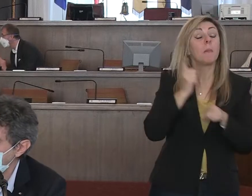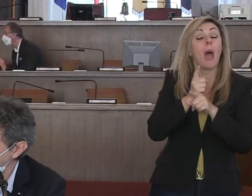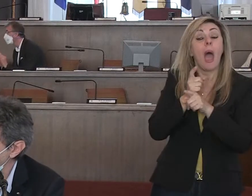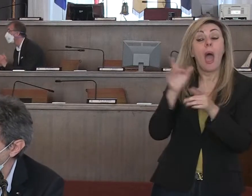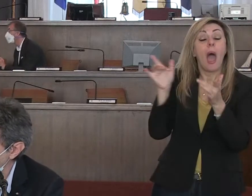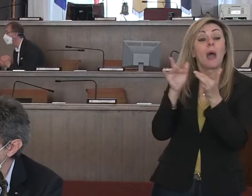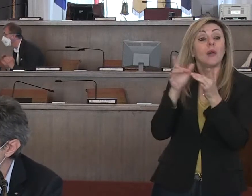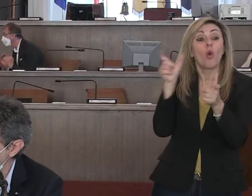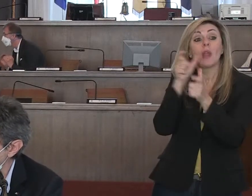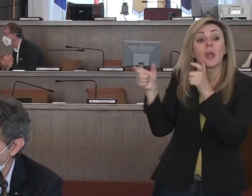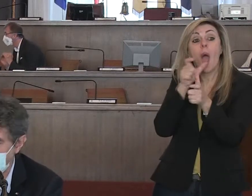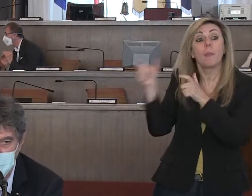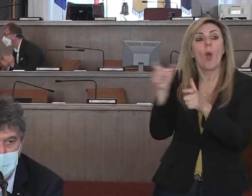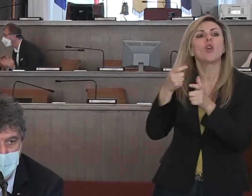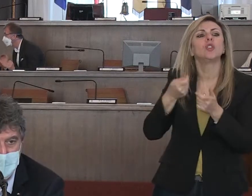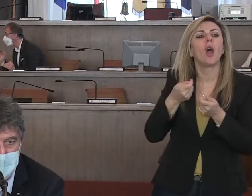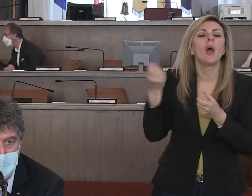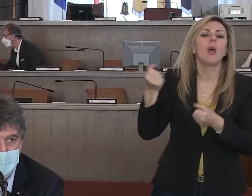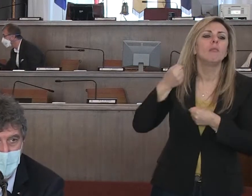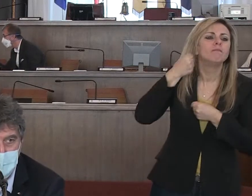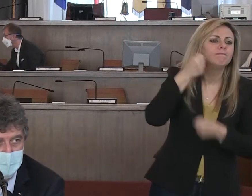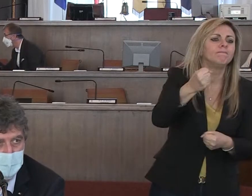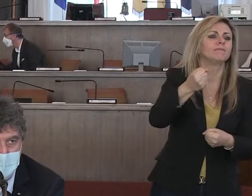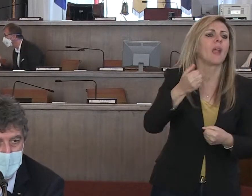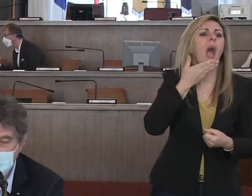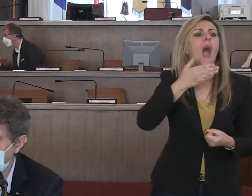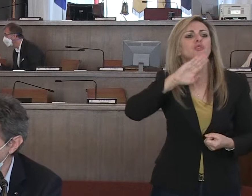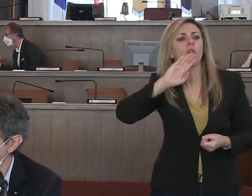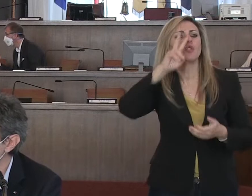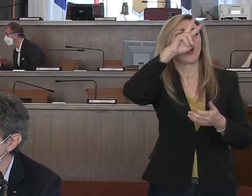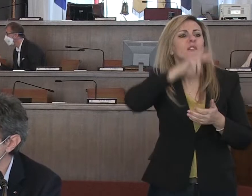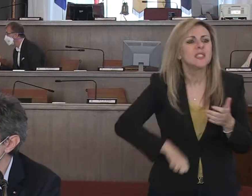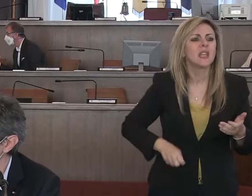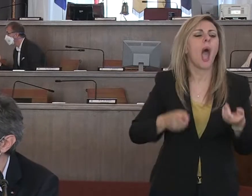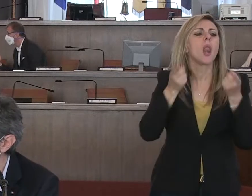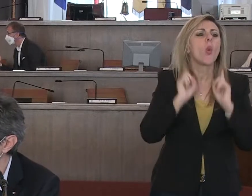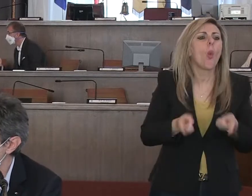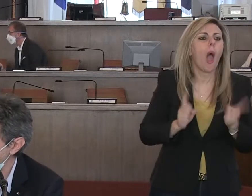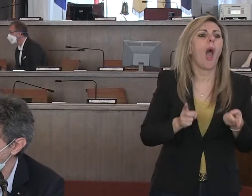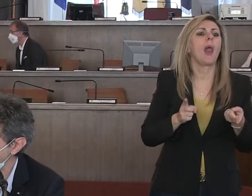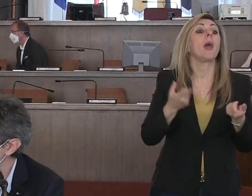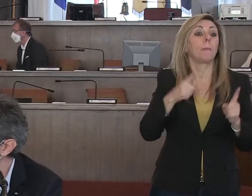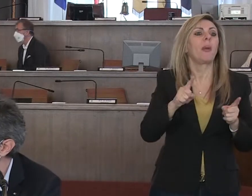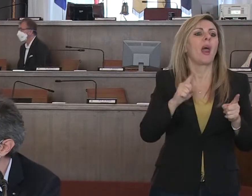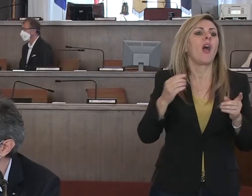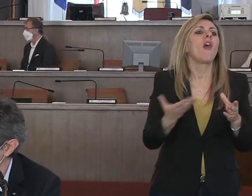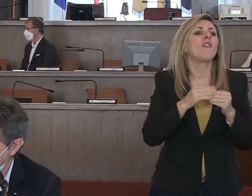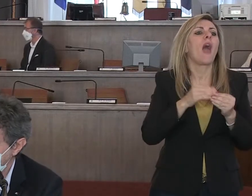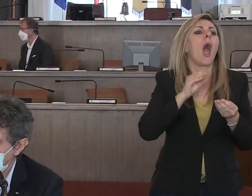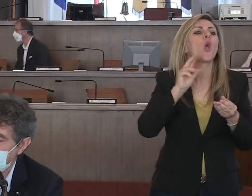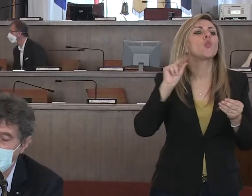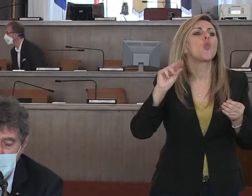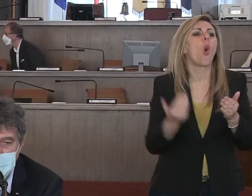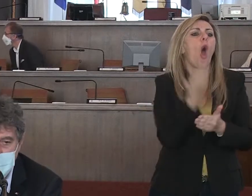davvero gli incentivi, le agevolazioni economiche, fiscali, insomma le condizioni per poter fare questo investimento.